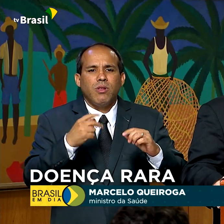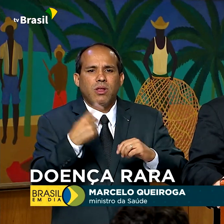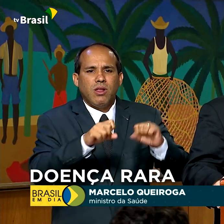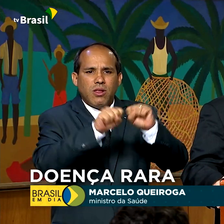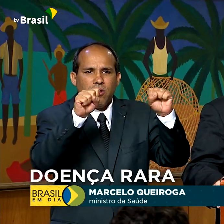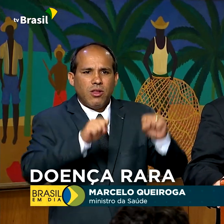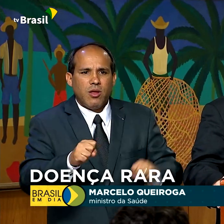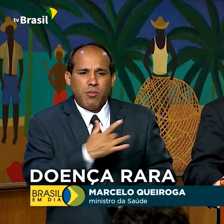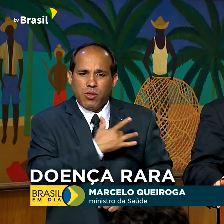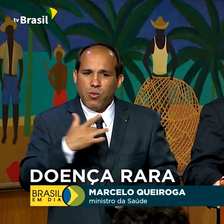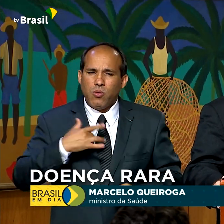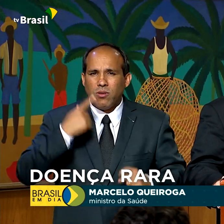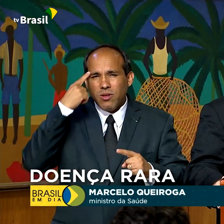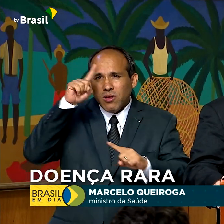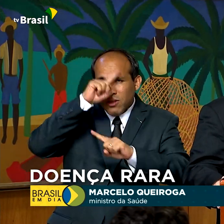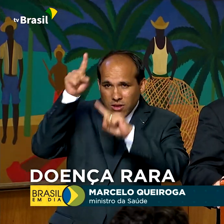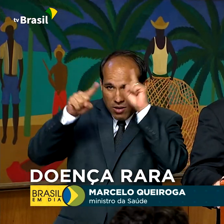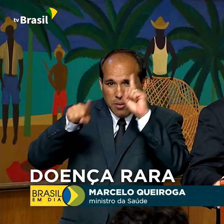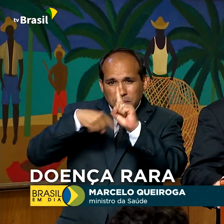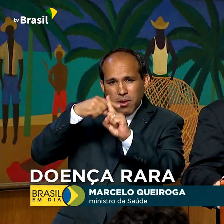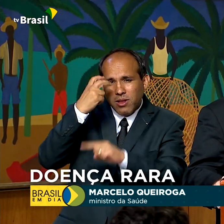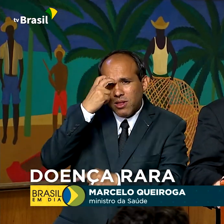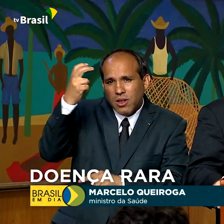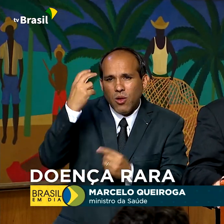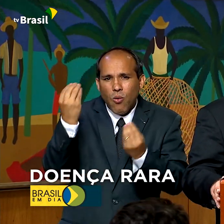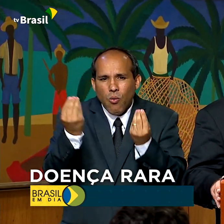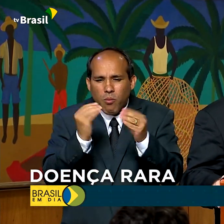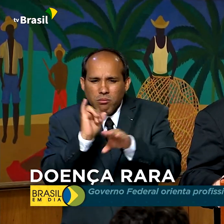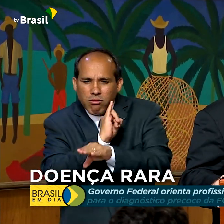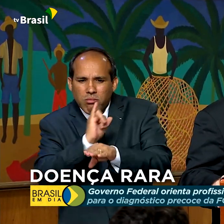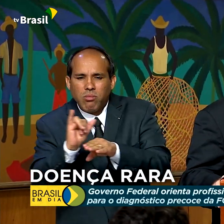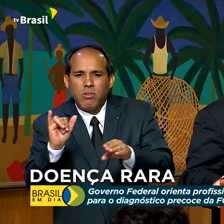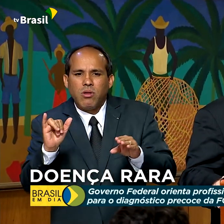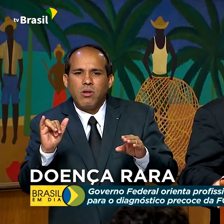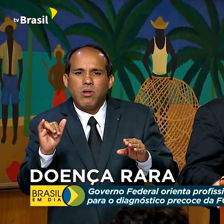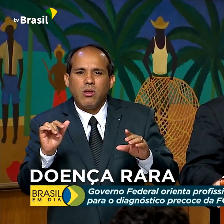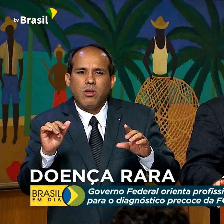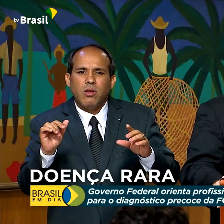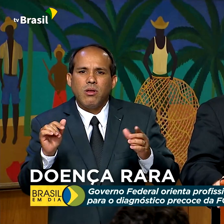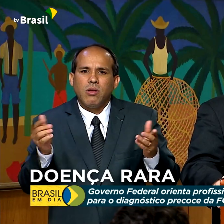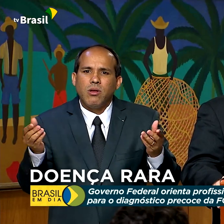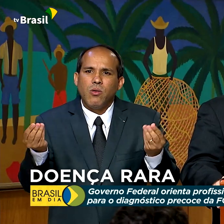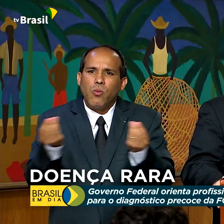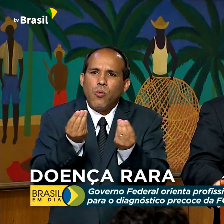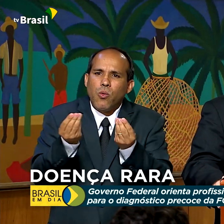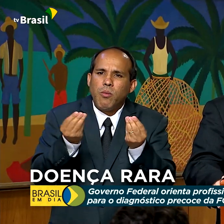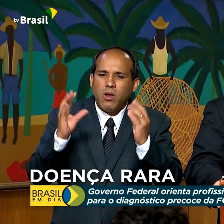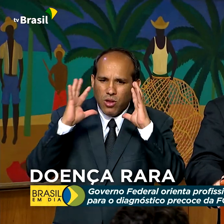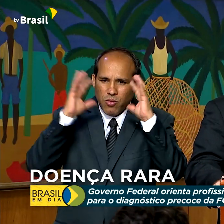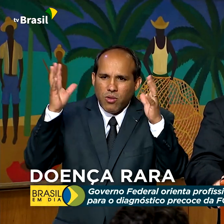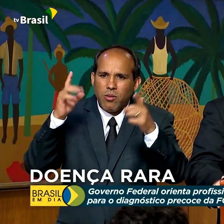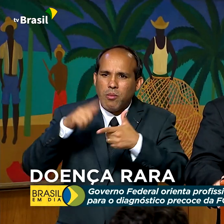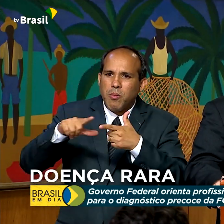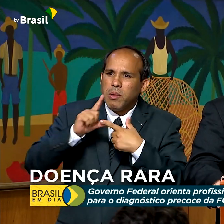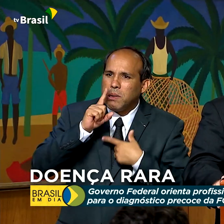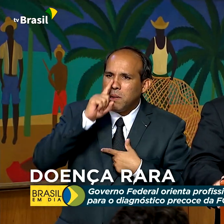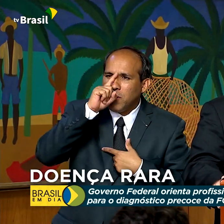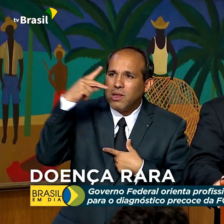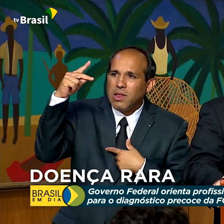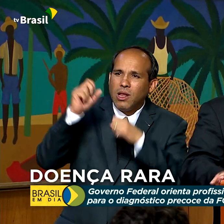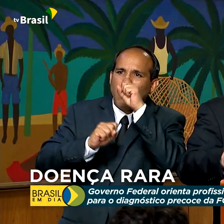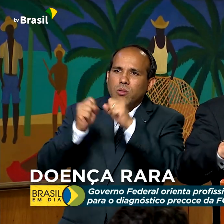criatividade e com inteligência para buscarmos compartilhar risco com a indústria que produz essas